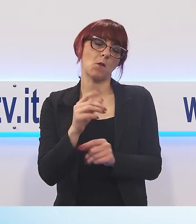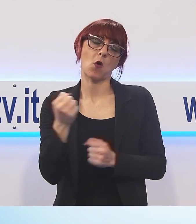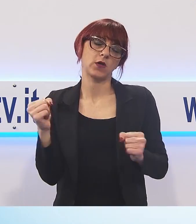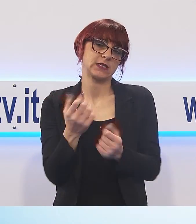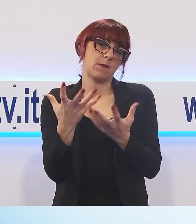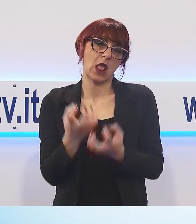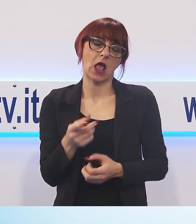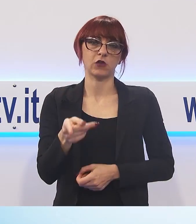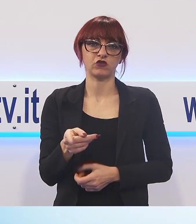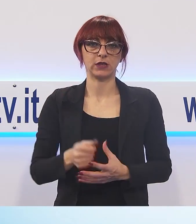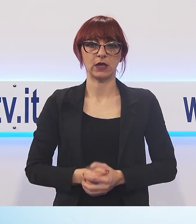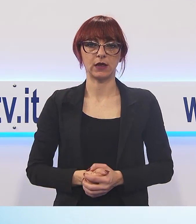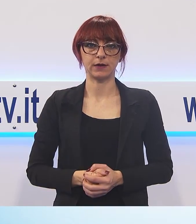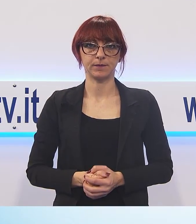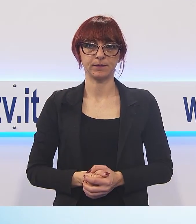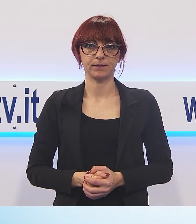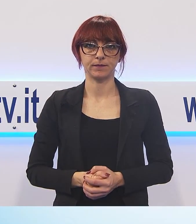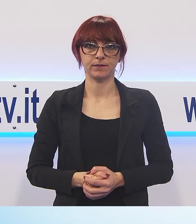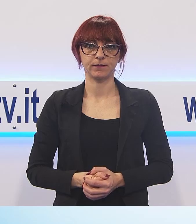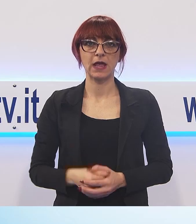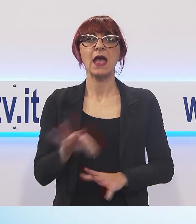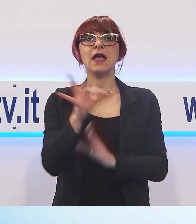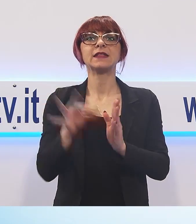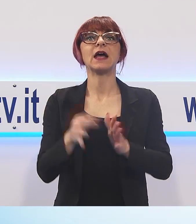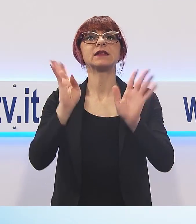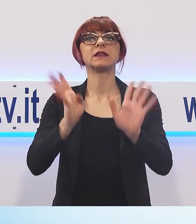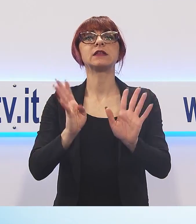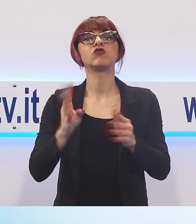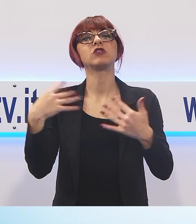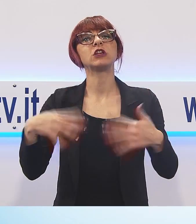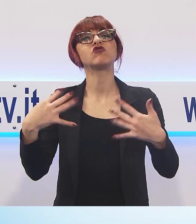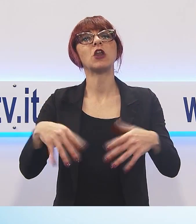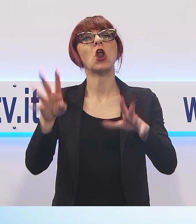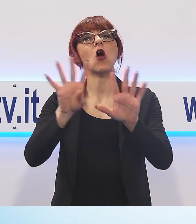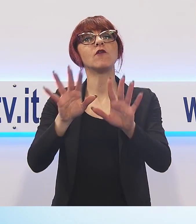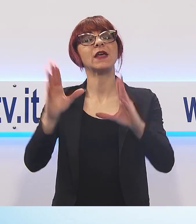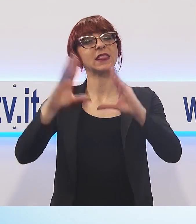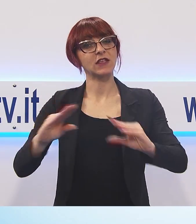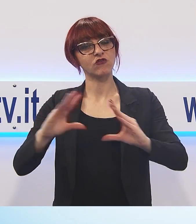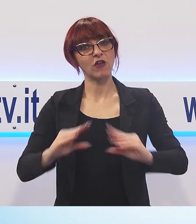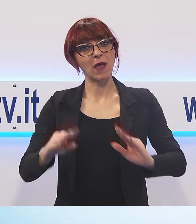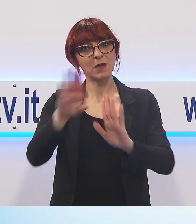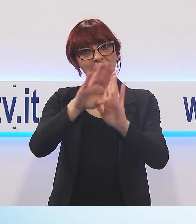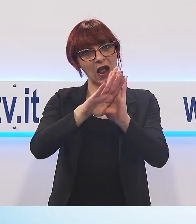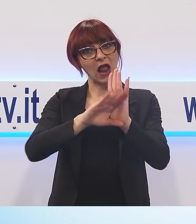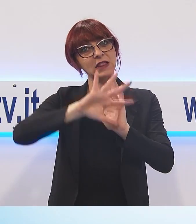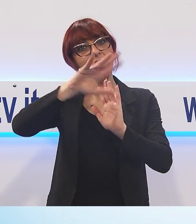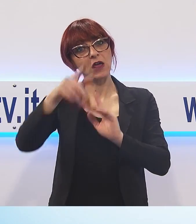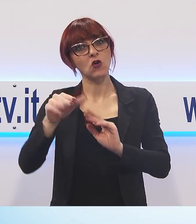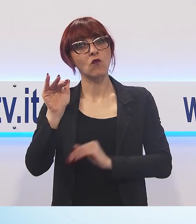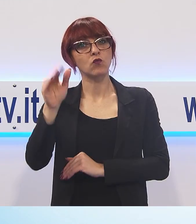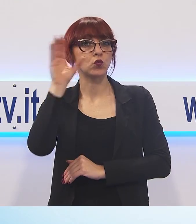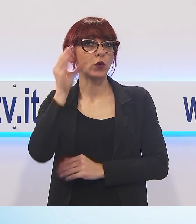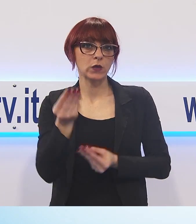dicembre saranno calendarizzate le prossime udienze. La presidente del collegio, Masi, ha lasciato intuire tempi rapidi. La sentenza è